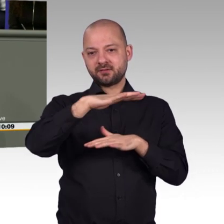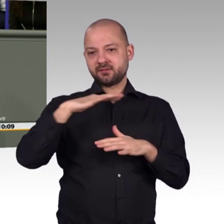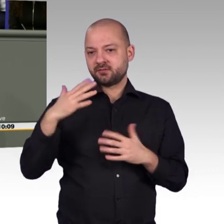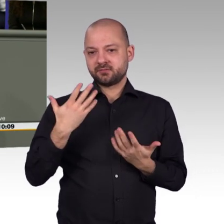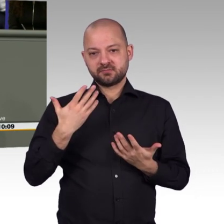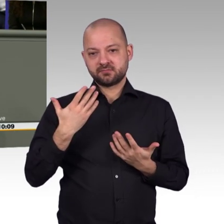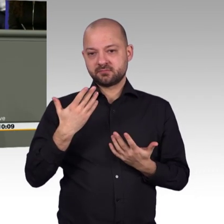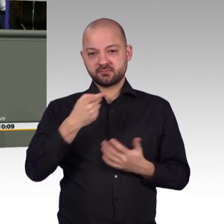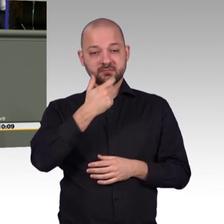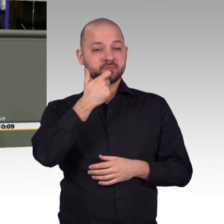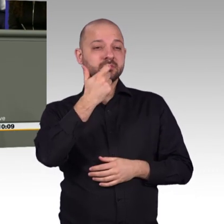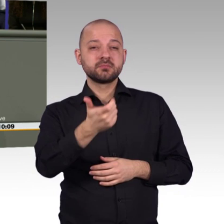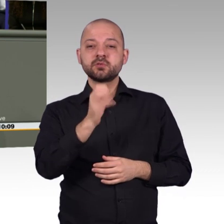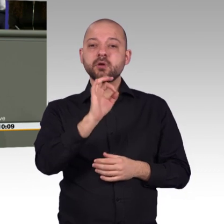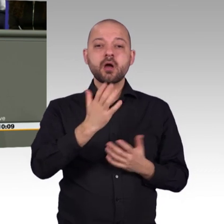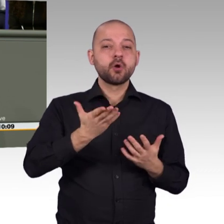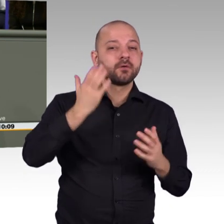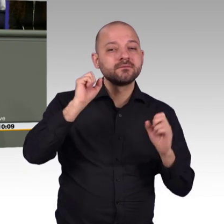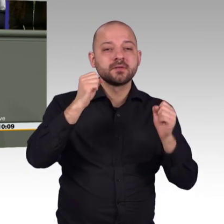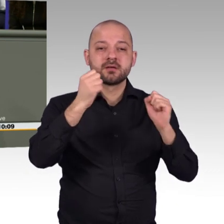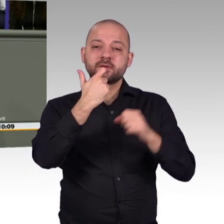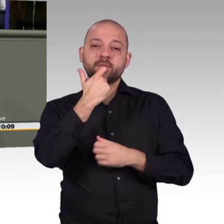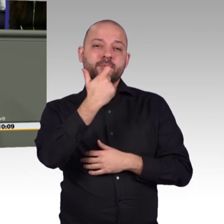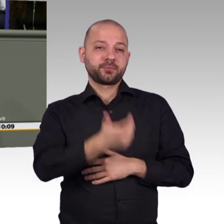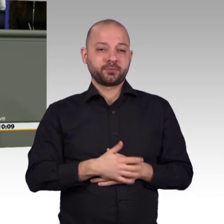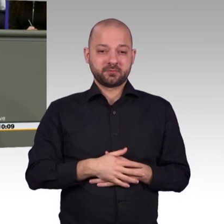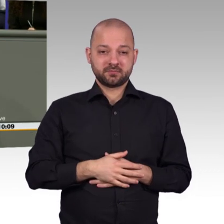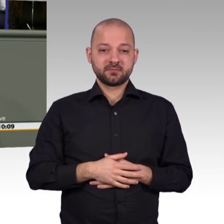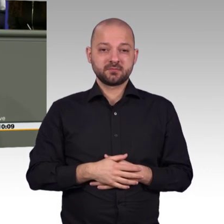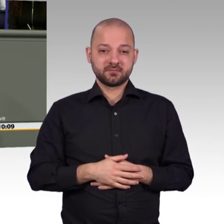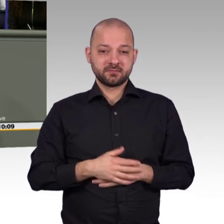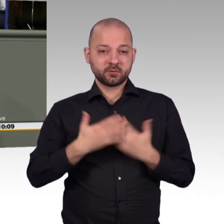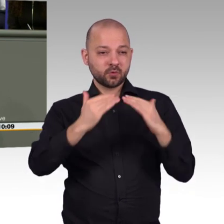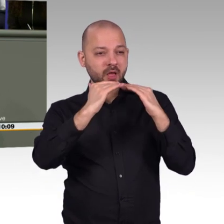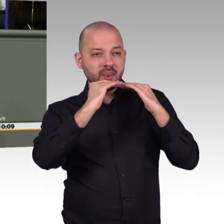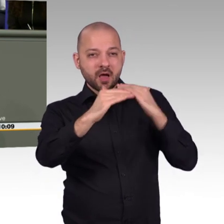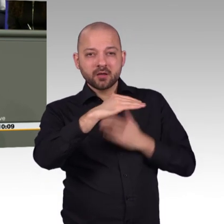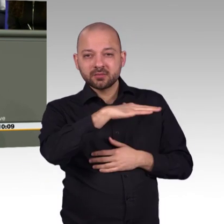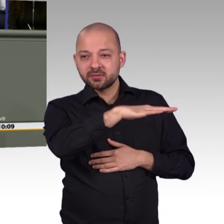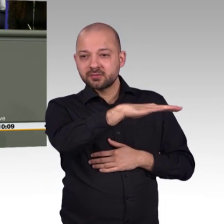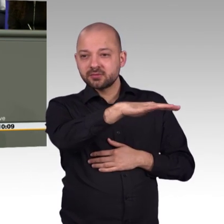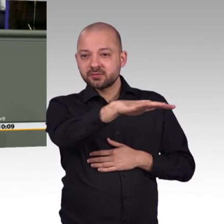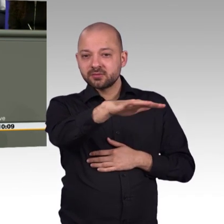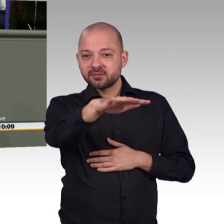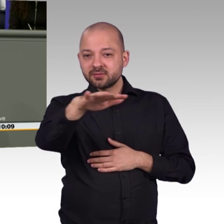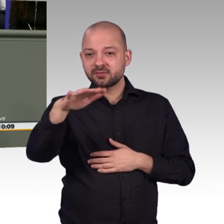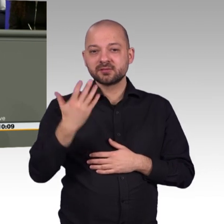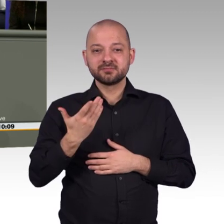guten Gewissens erklären, warum sie nur eine unzureichende und in manchen Fällen sogar gar keine Internetversorgung haben. Heute ist die